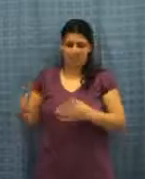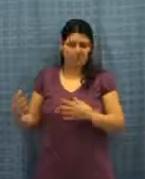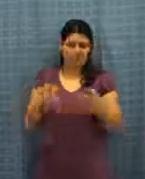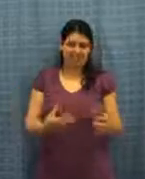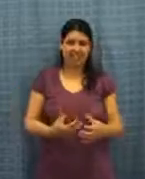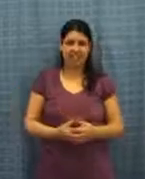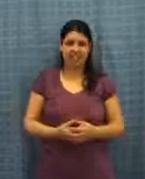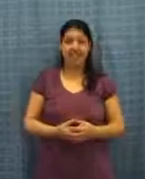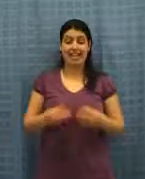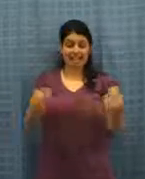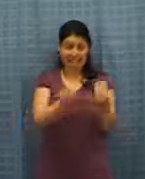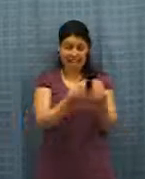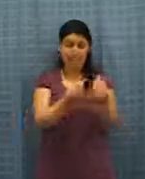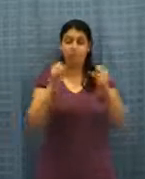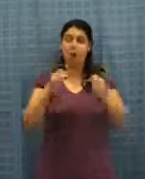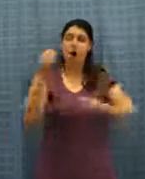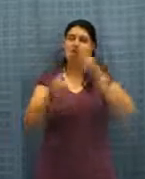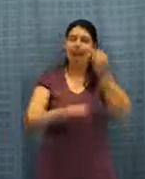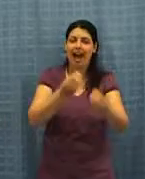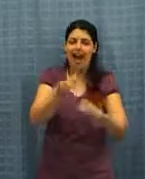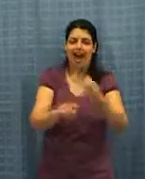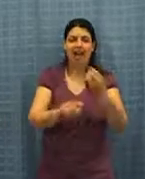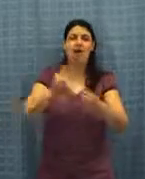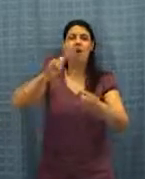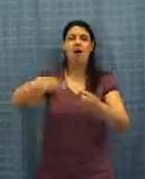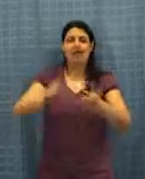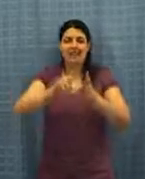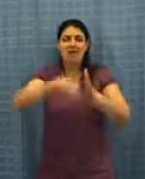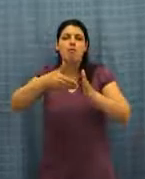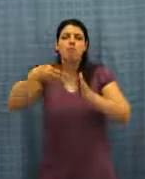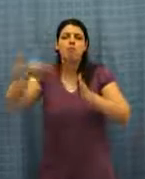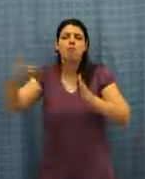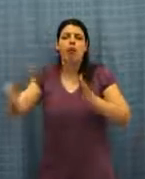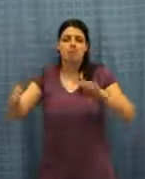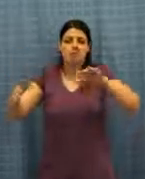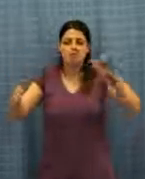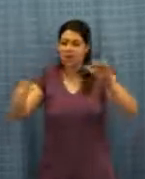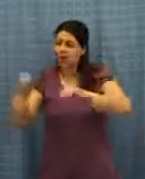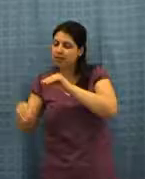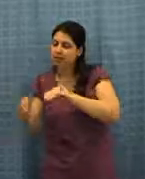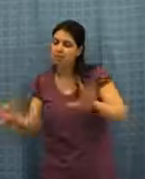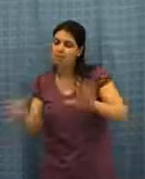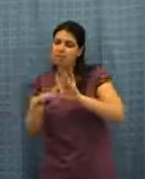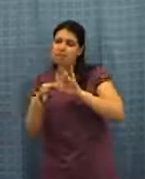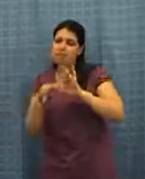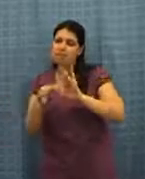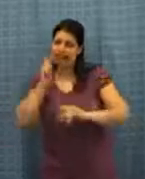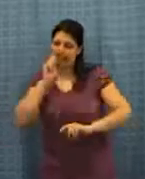Giocheranno insieme e con il tempo il regalo che riunisce si trasformerà in rispetto, aiuto,